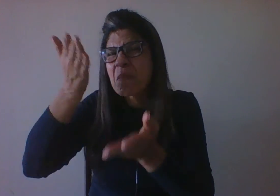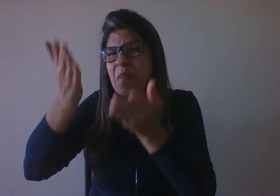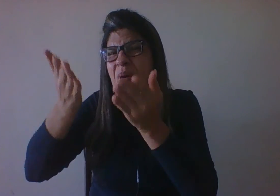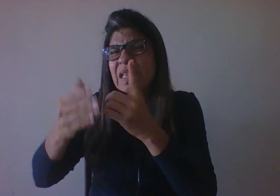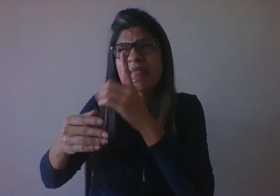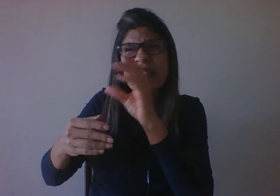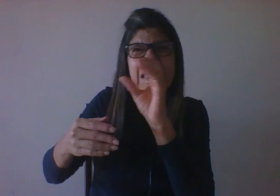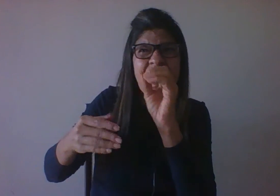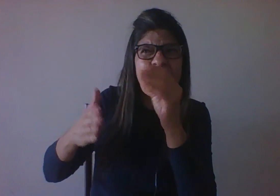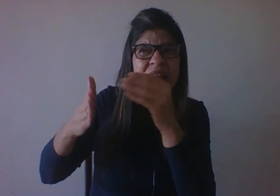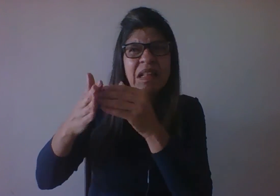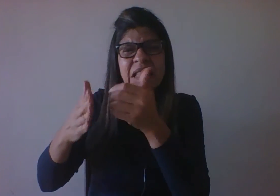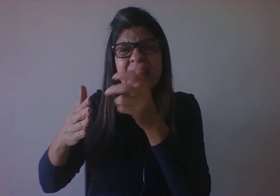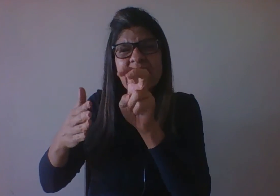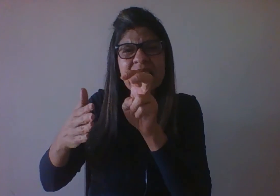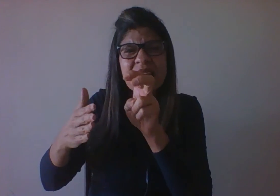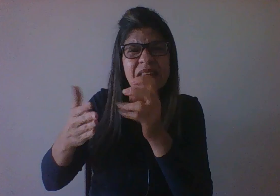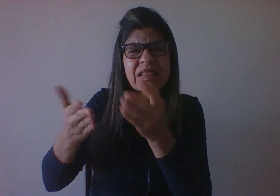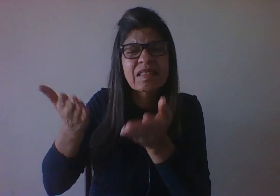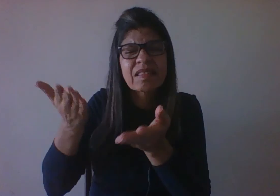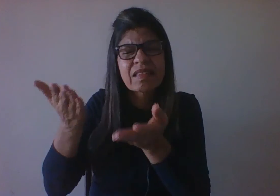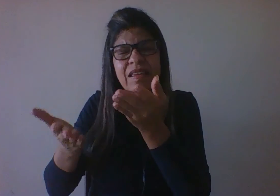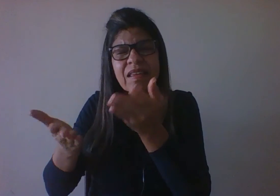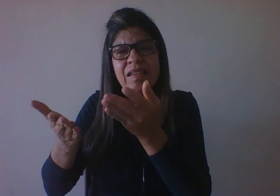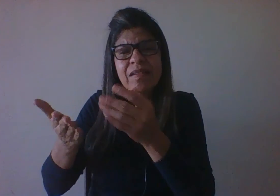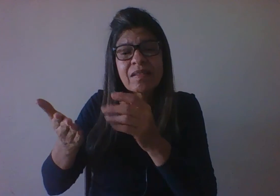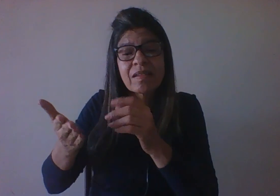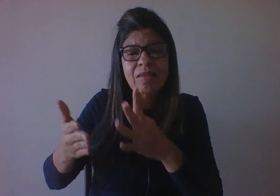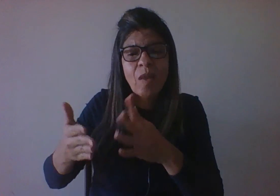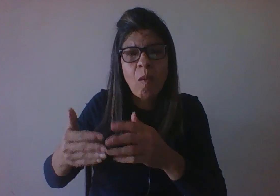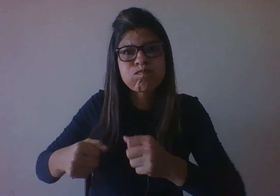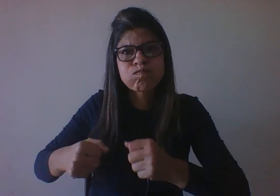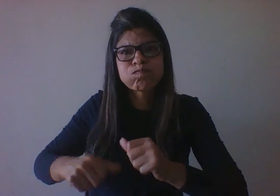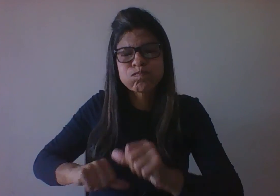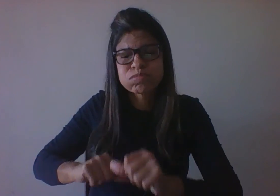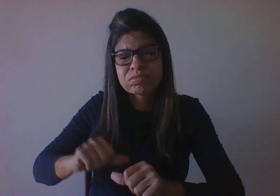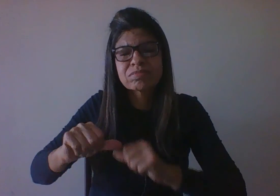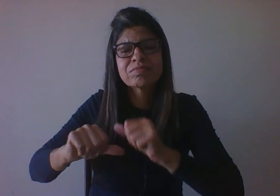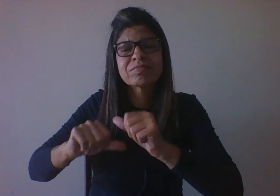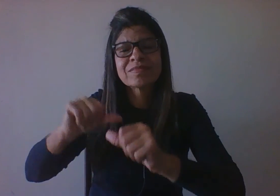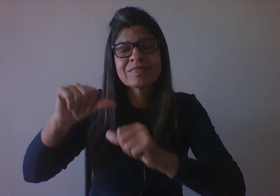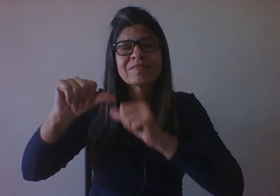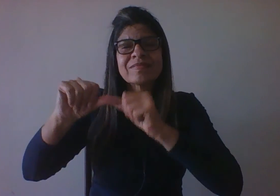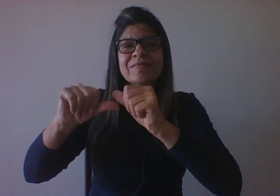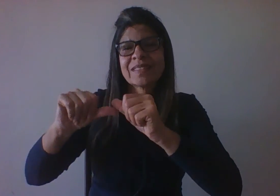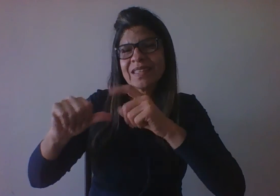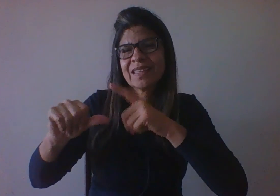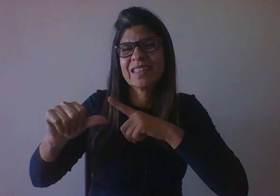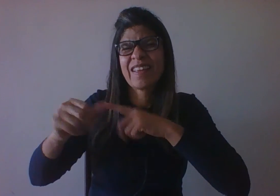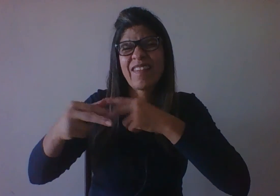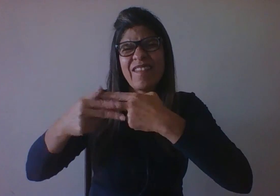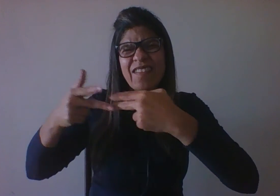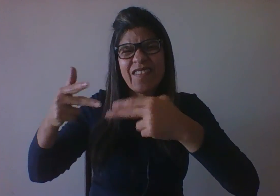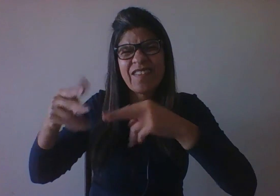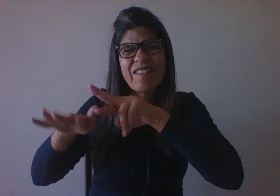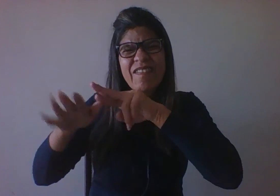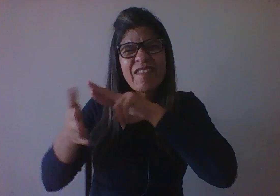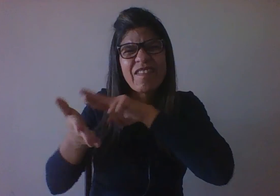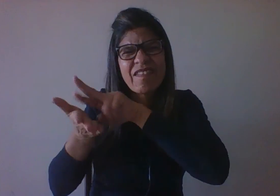Isso porque temos várias mudanças que se processaram e o processo de maturação,